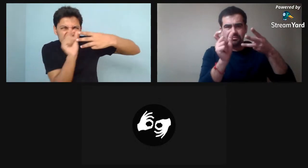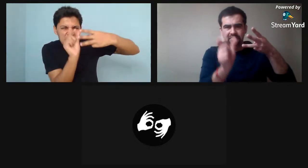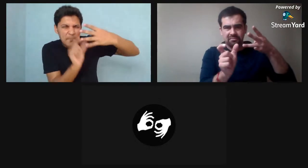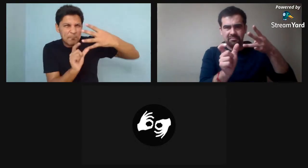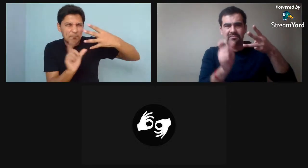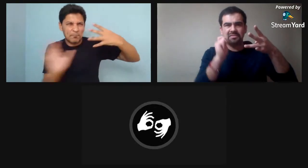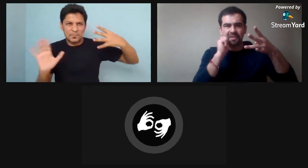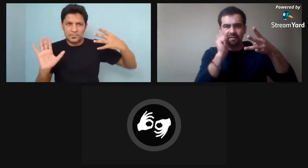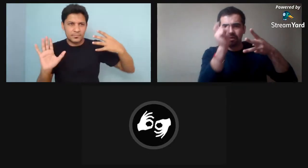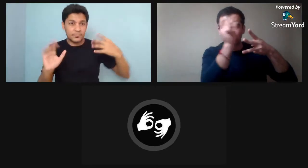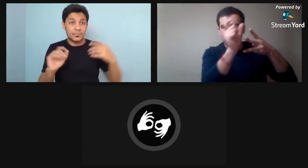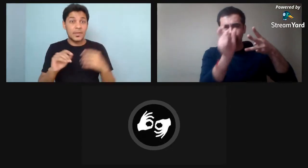Y no está,